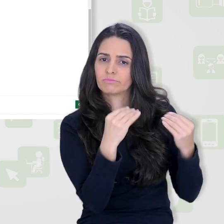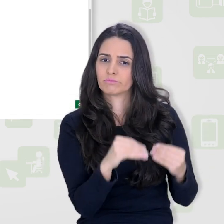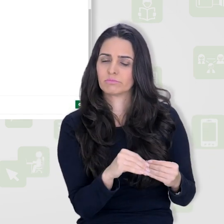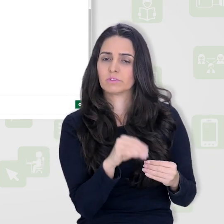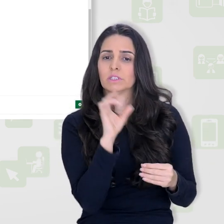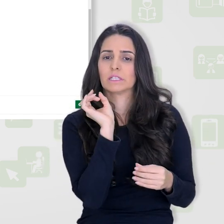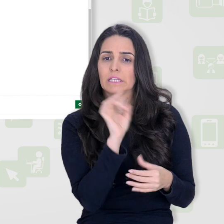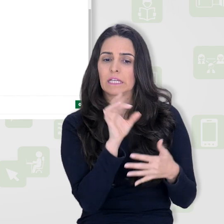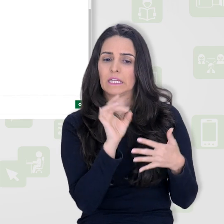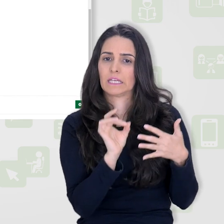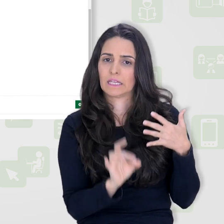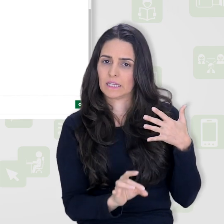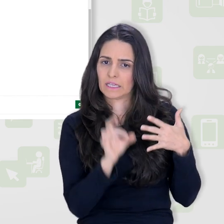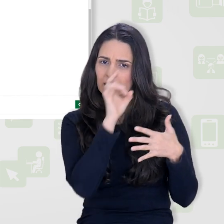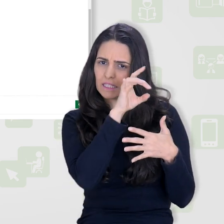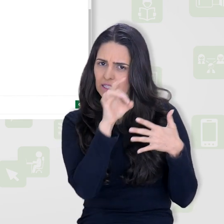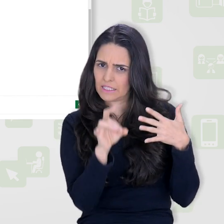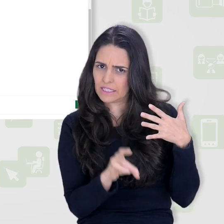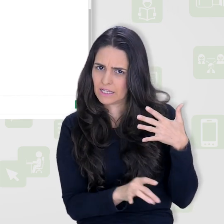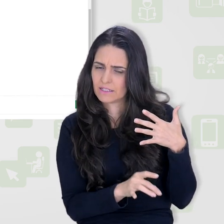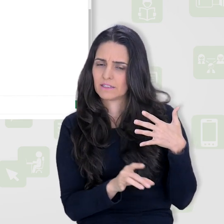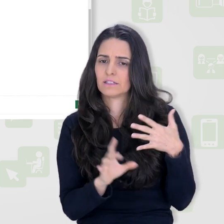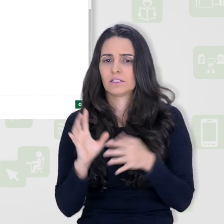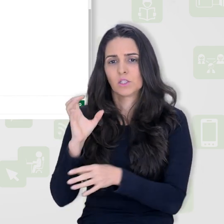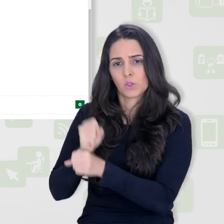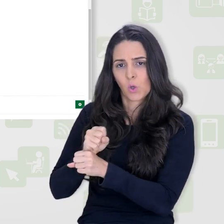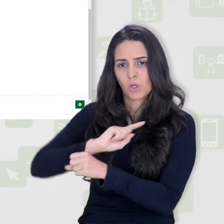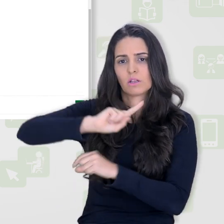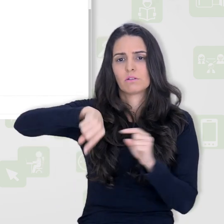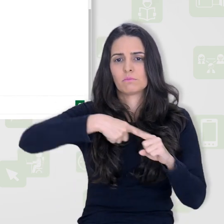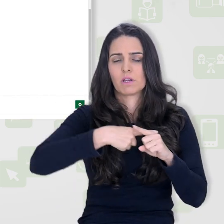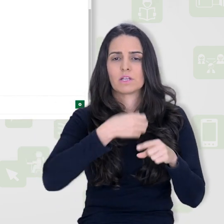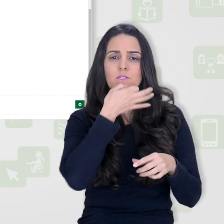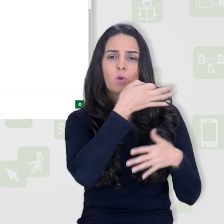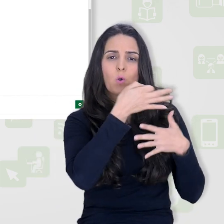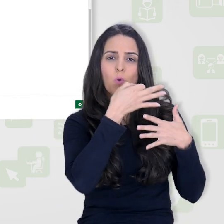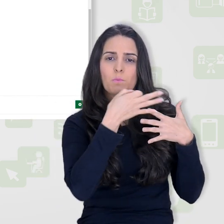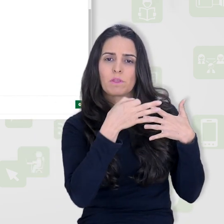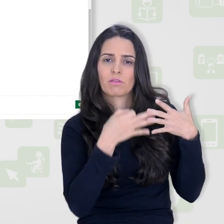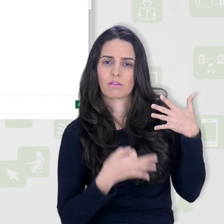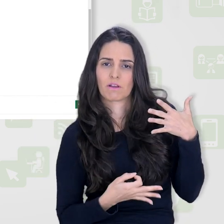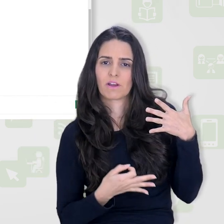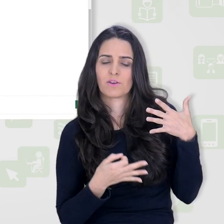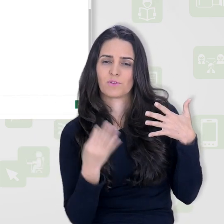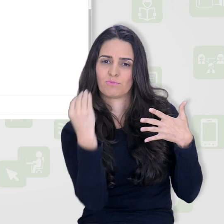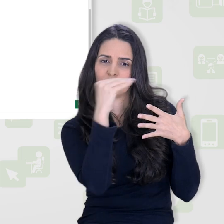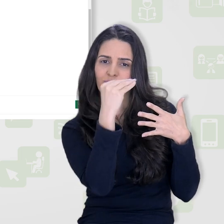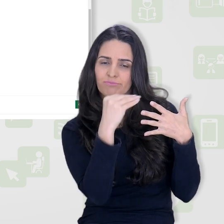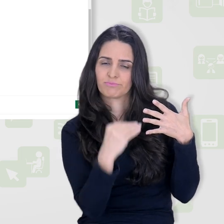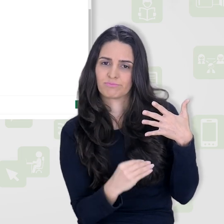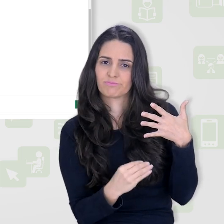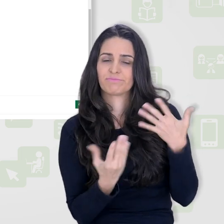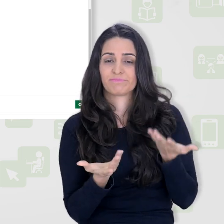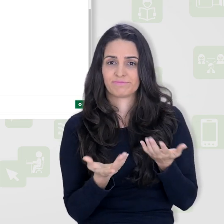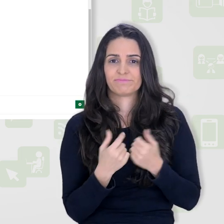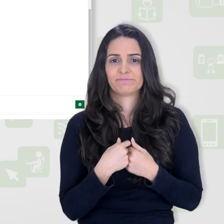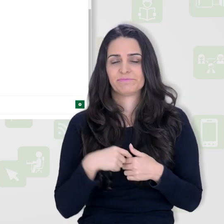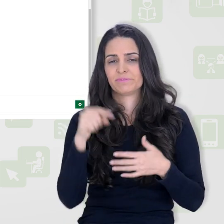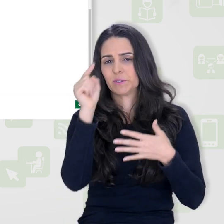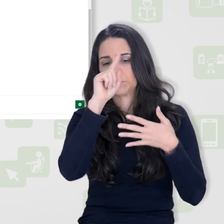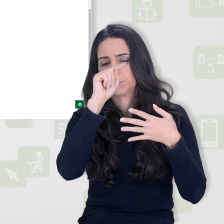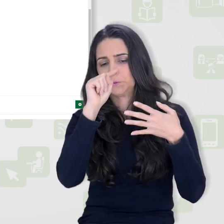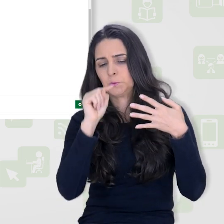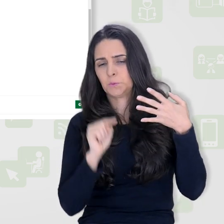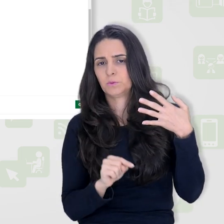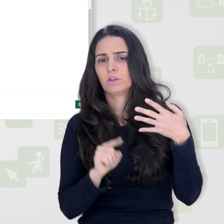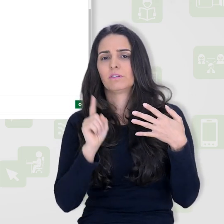para cada um desses critérios. Além da nota, ele vai poder colocar um comentário formativo. Então, todas